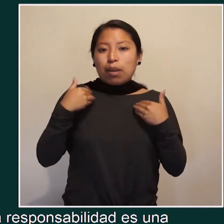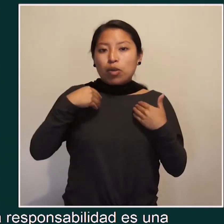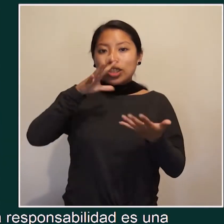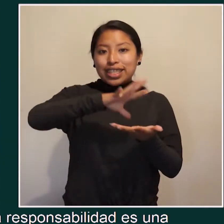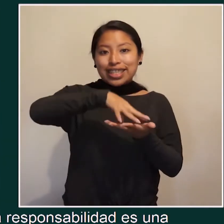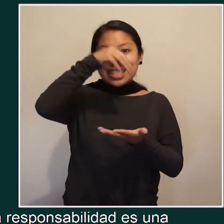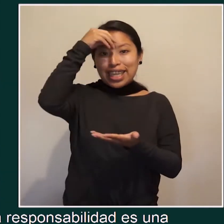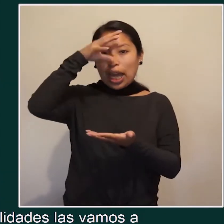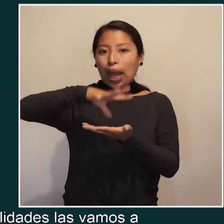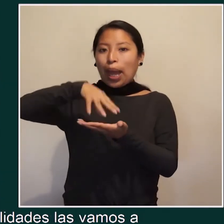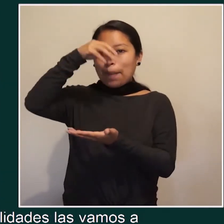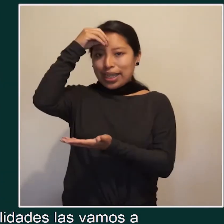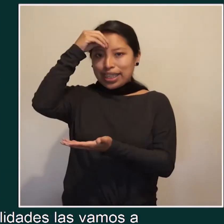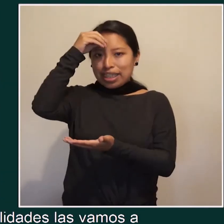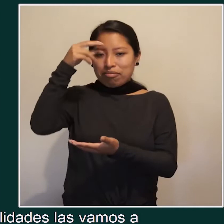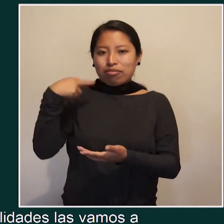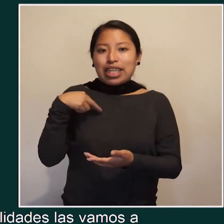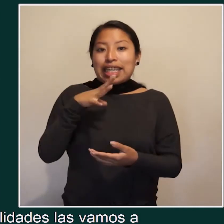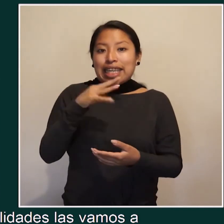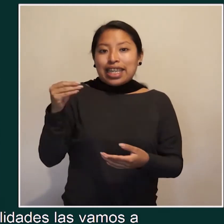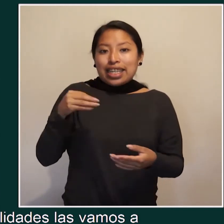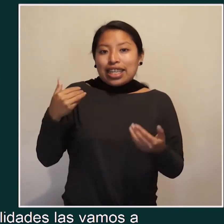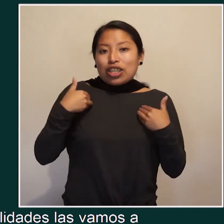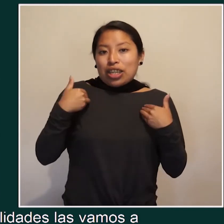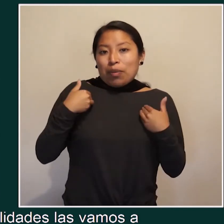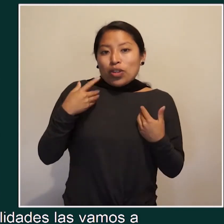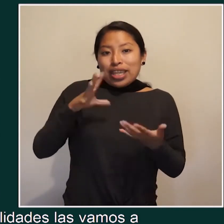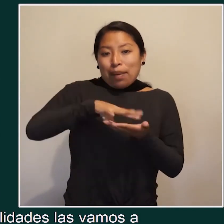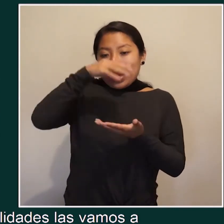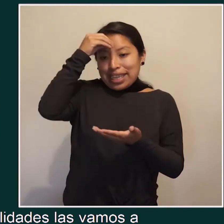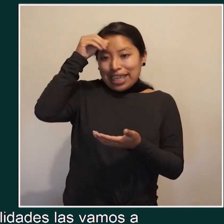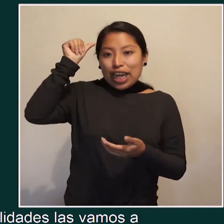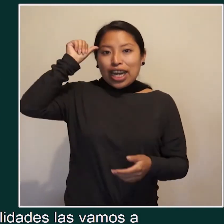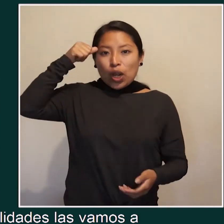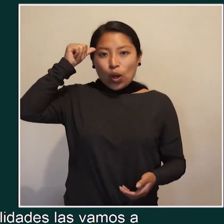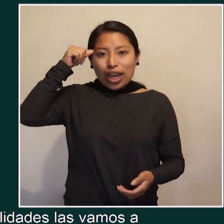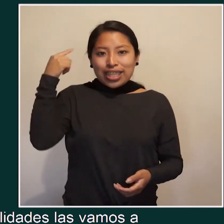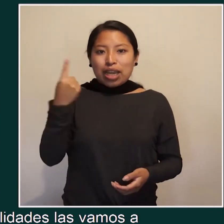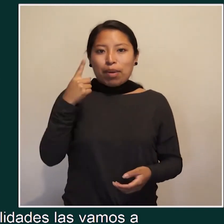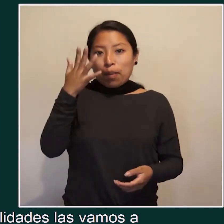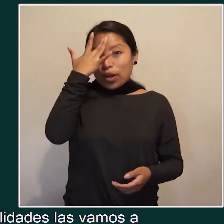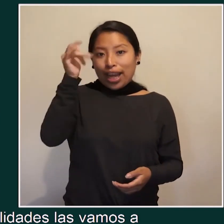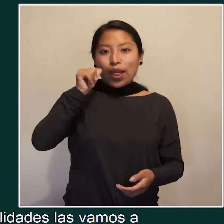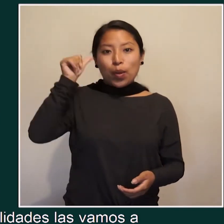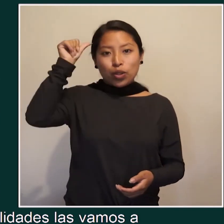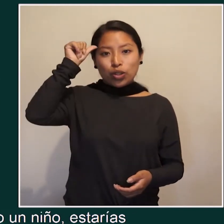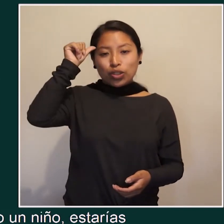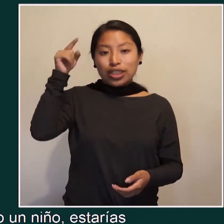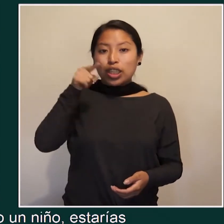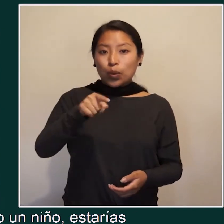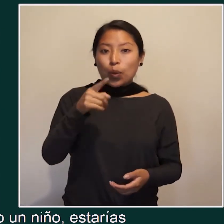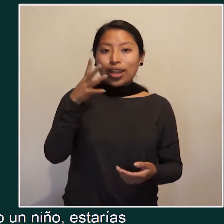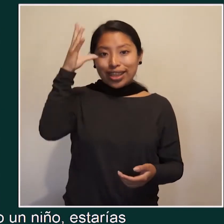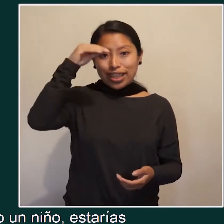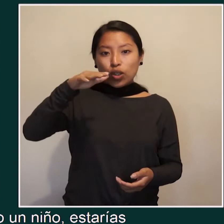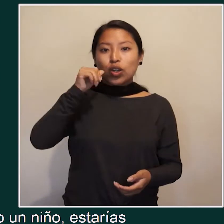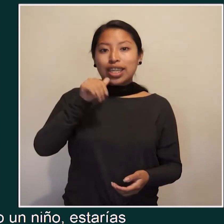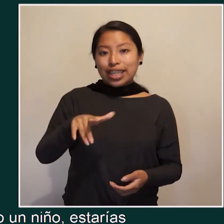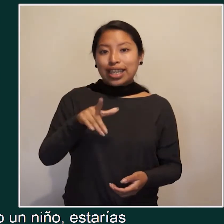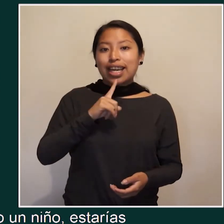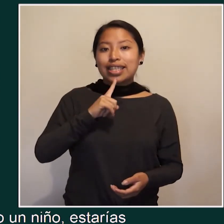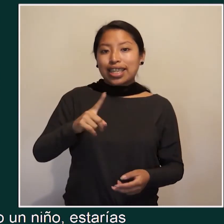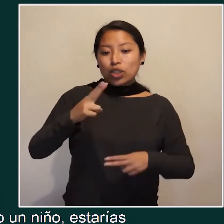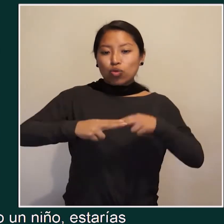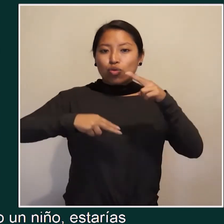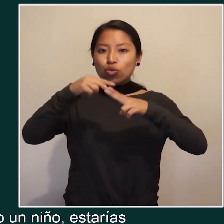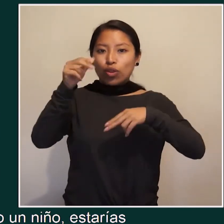aquellas cosas que nos enseñan como valores y cualidades, las vamos a aplicar cuando seamos adultos. Si eres una niña o niño,